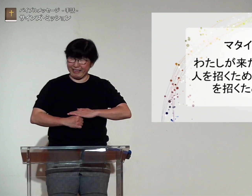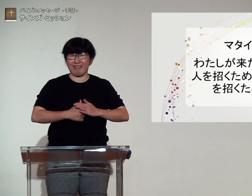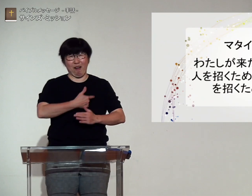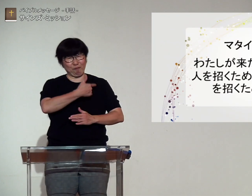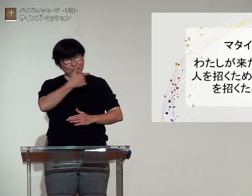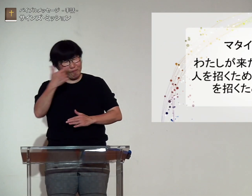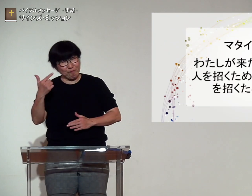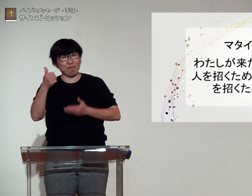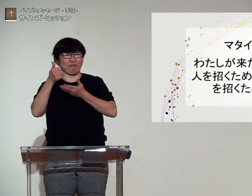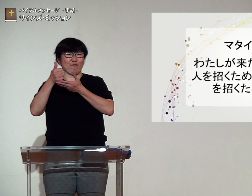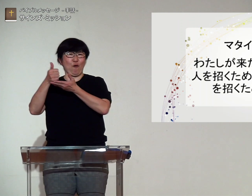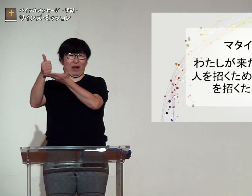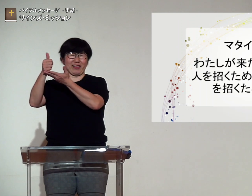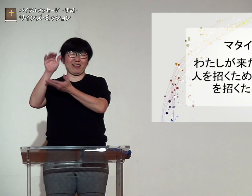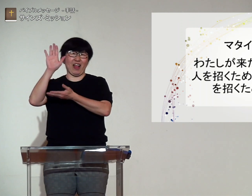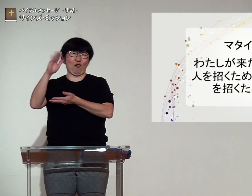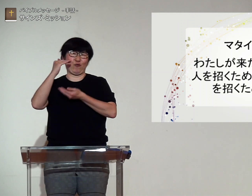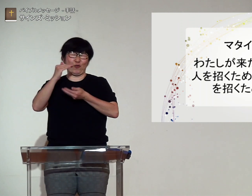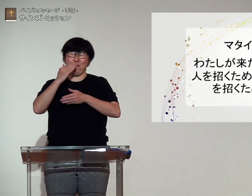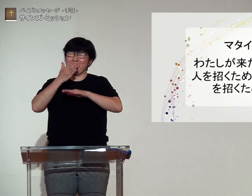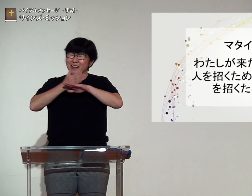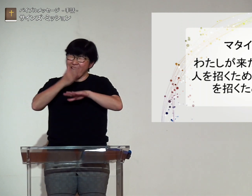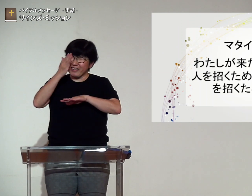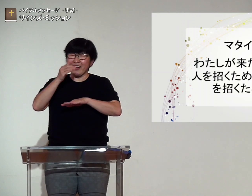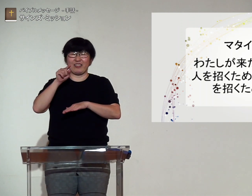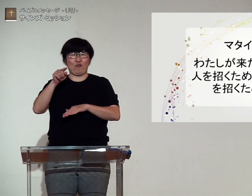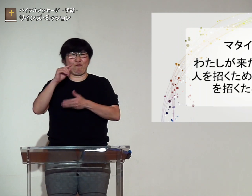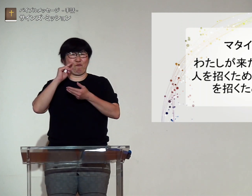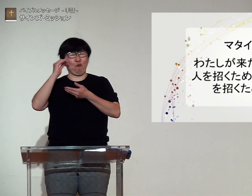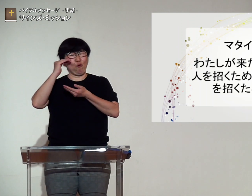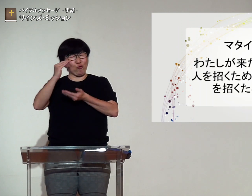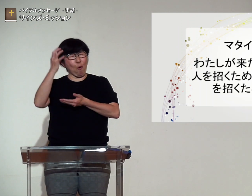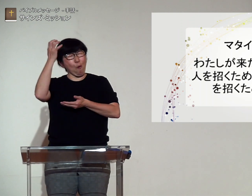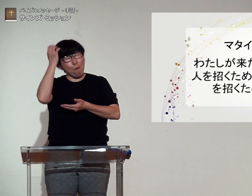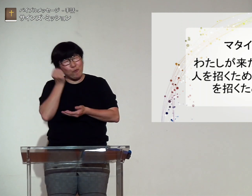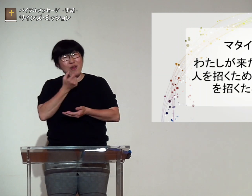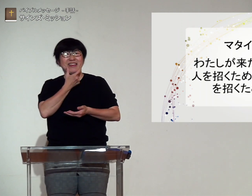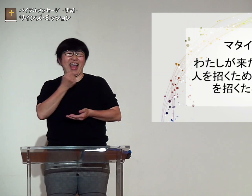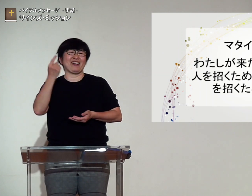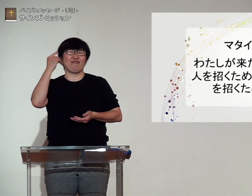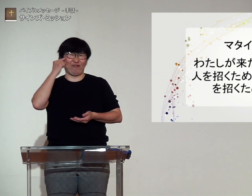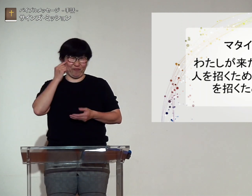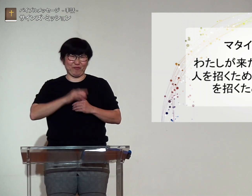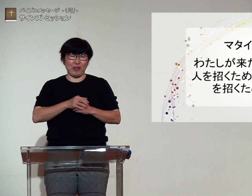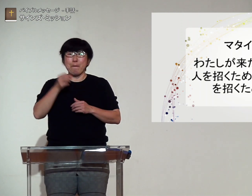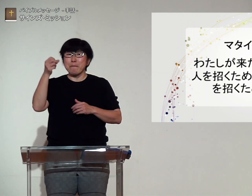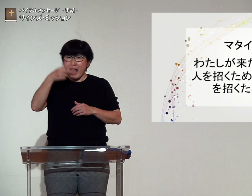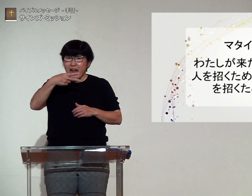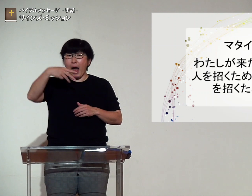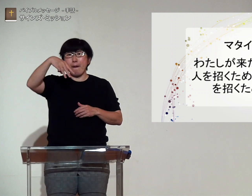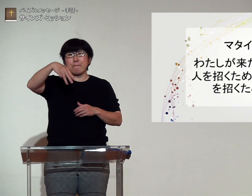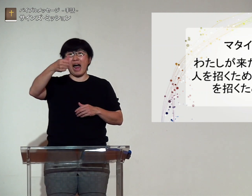本当に神様は忍耐深いお方であること感謝いたします